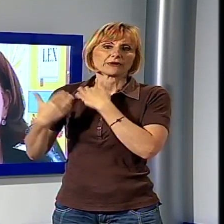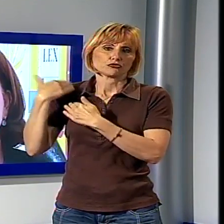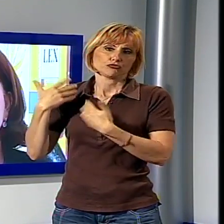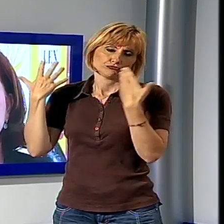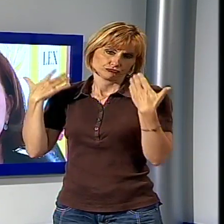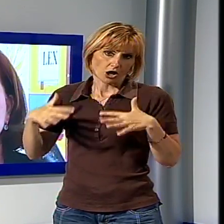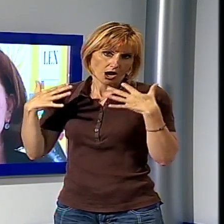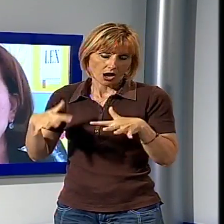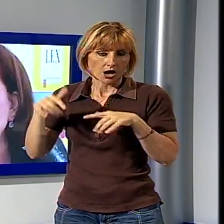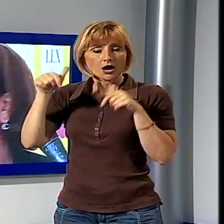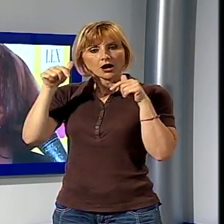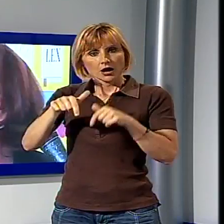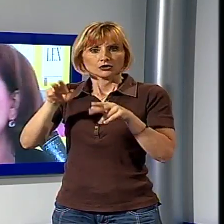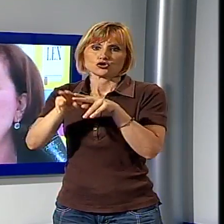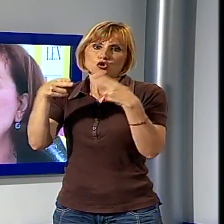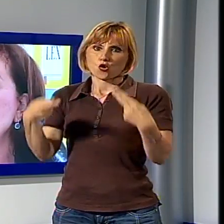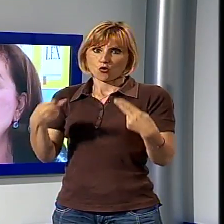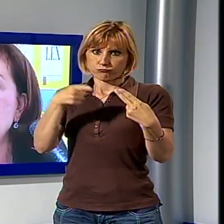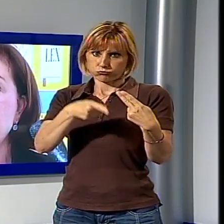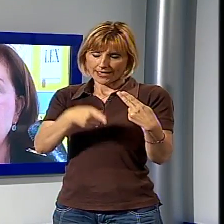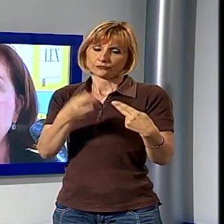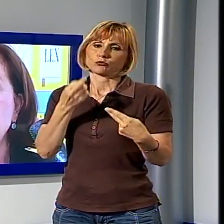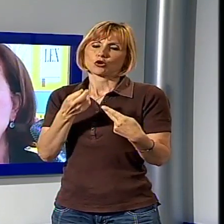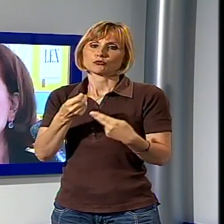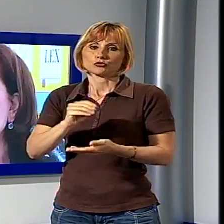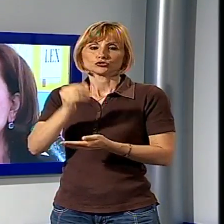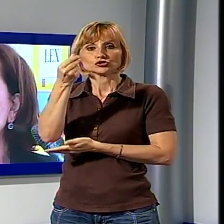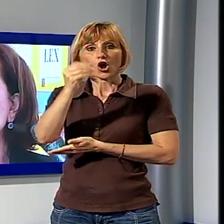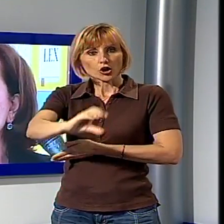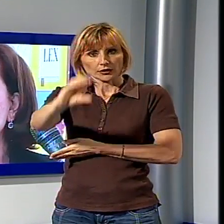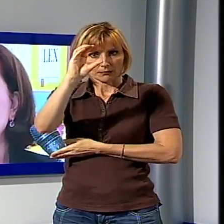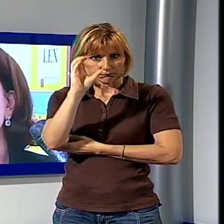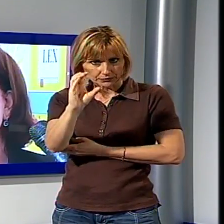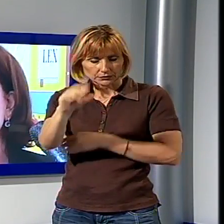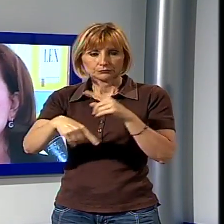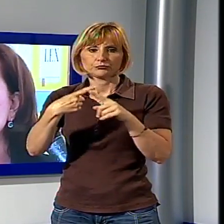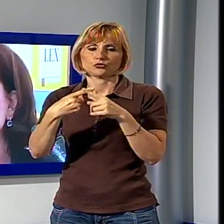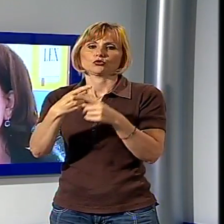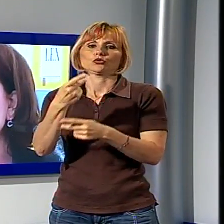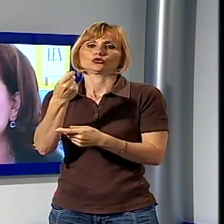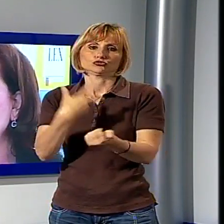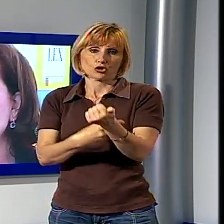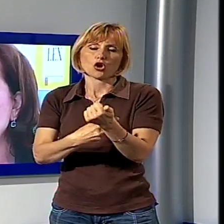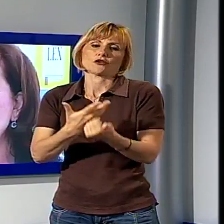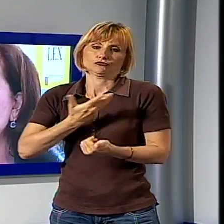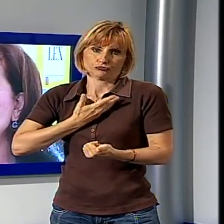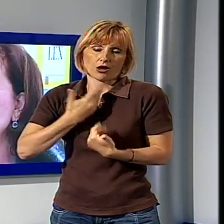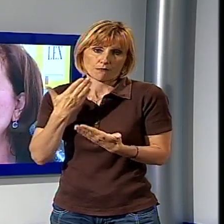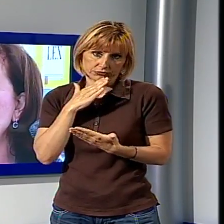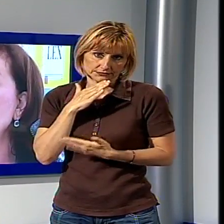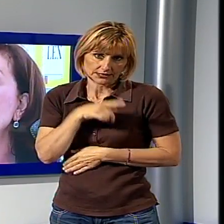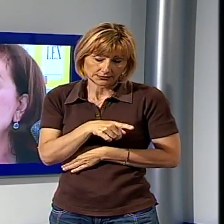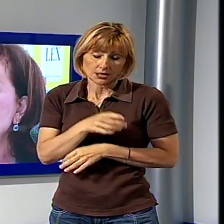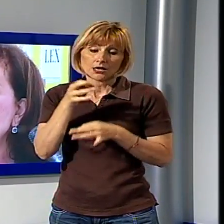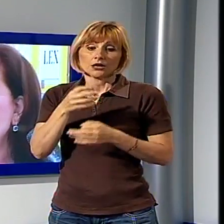e che questa volta è stato colto con un'ingente quantità di denaro e di sostanza stupefacente sicuramente è destinata anche questa a